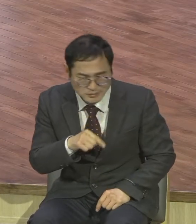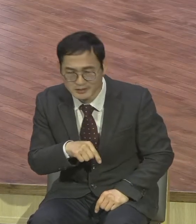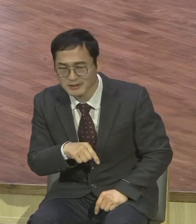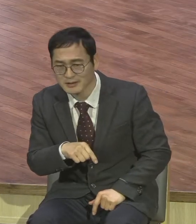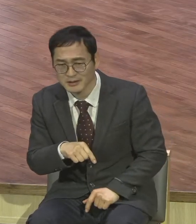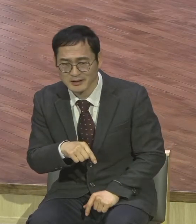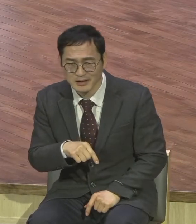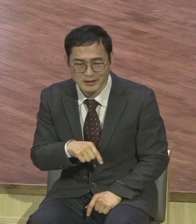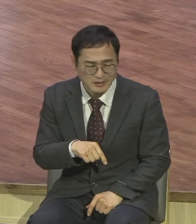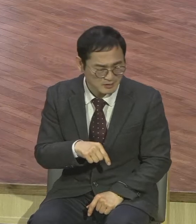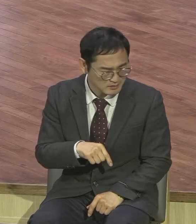똑같은 말이에요